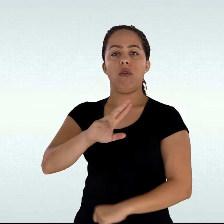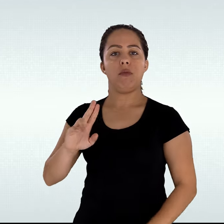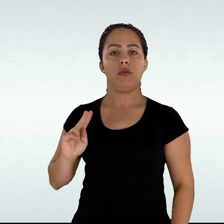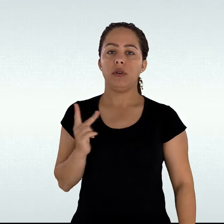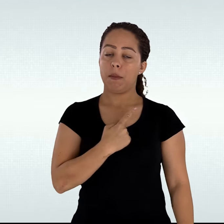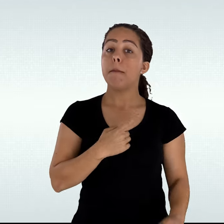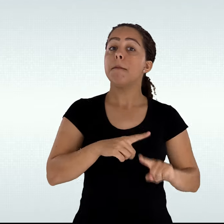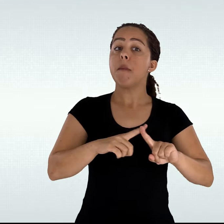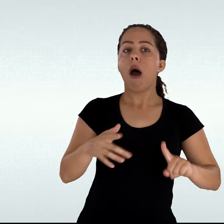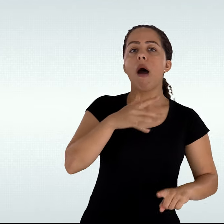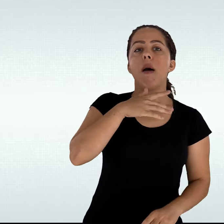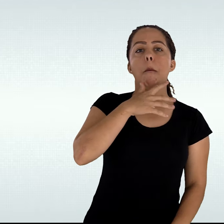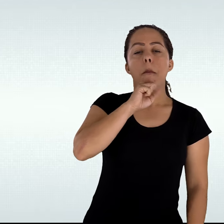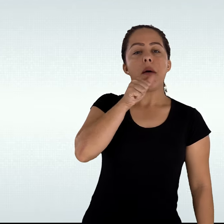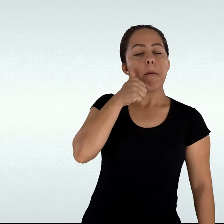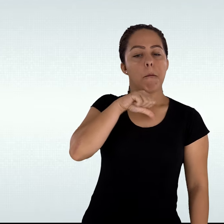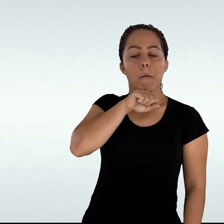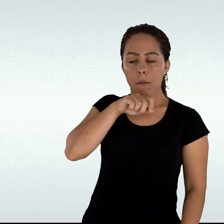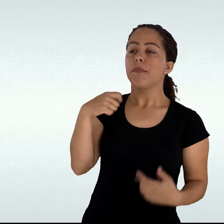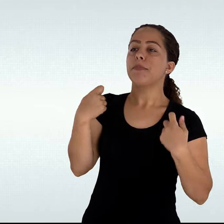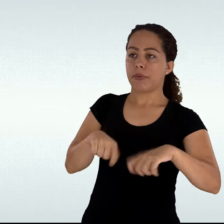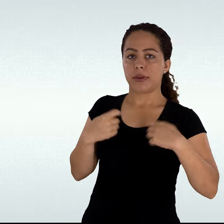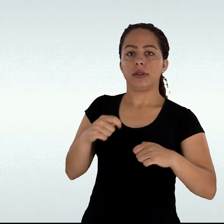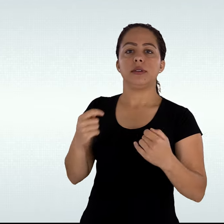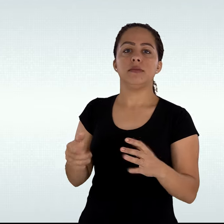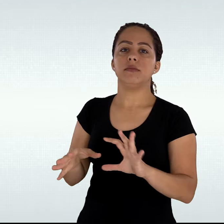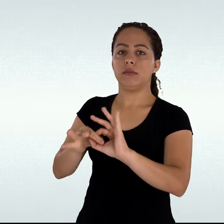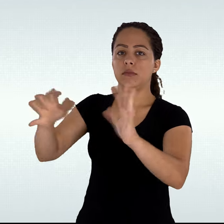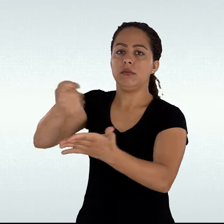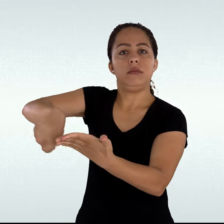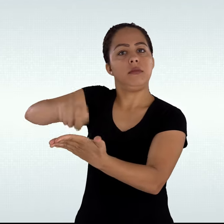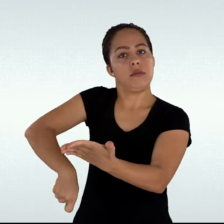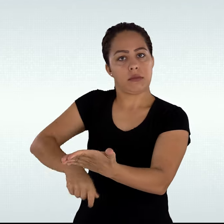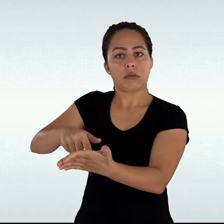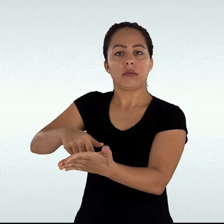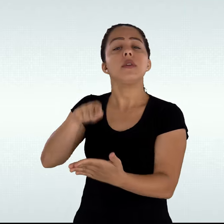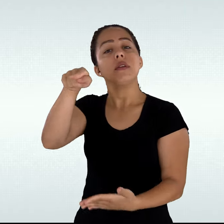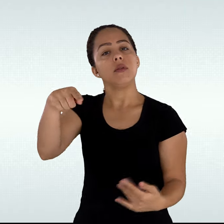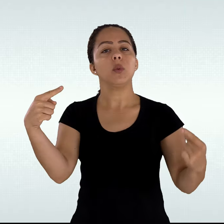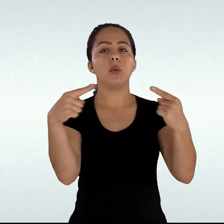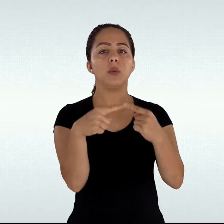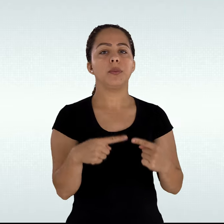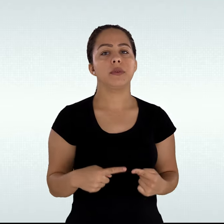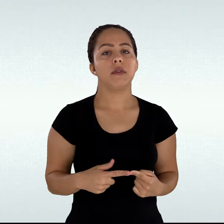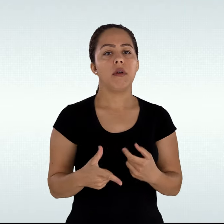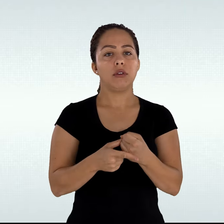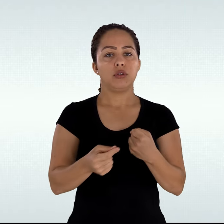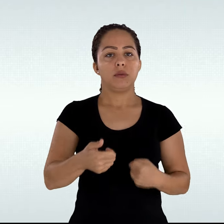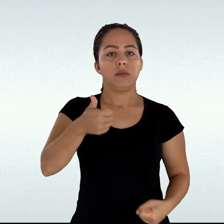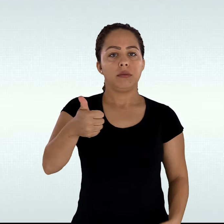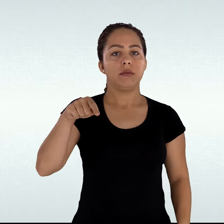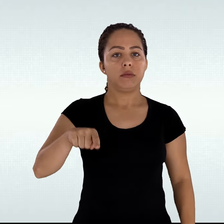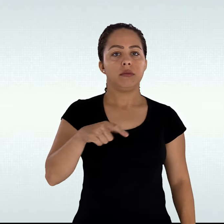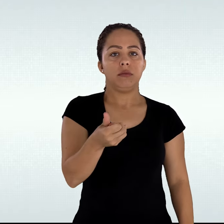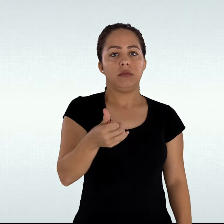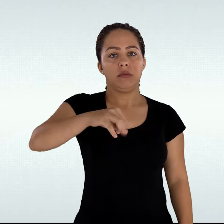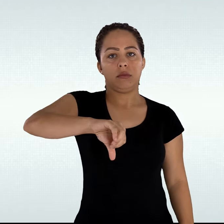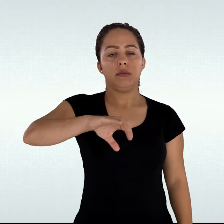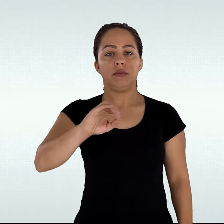matrícula ou a qualquer momento por meio de seus representantes legais em conformidade com o disposto no artigo